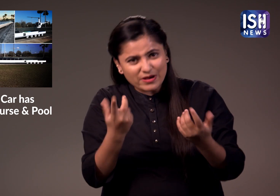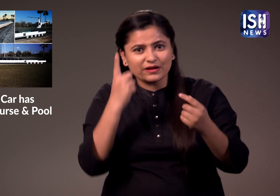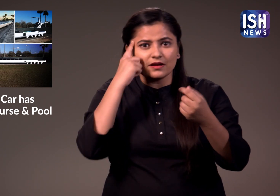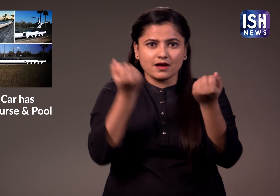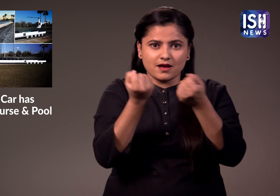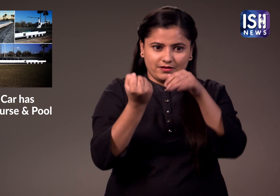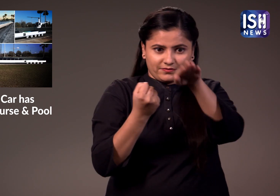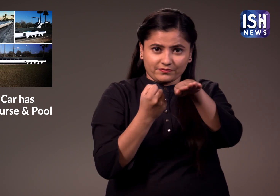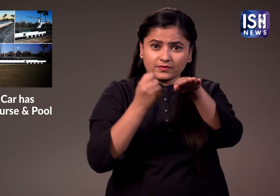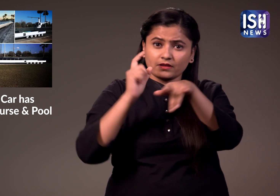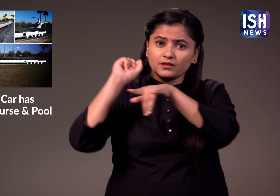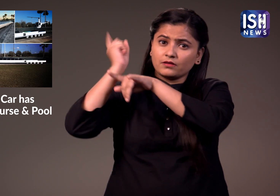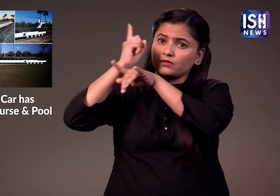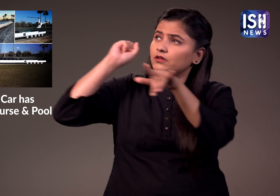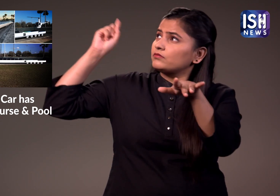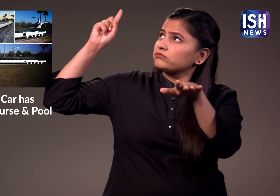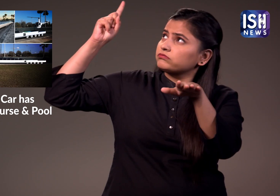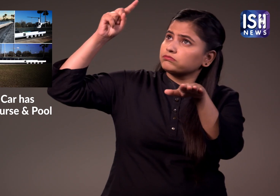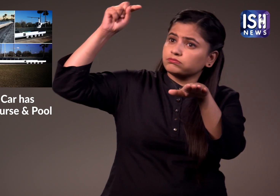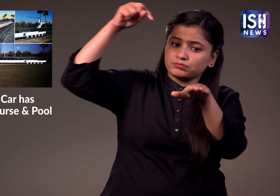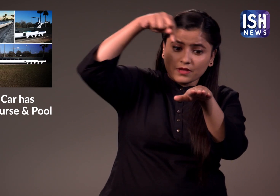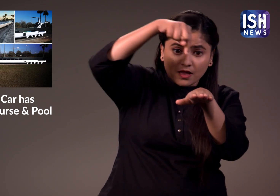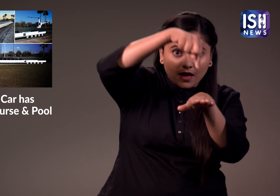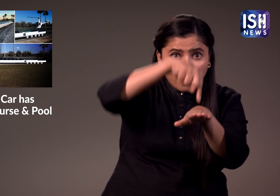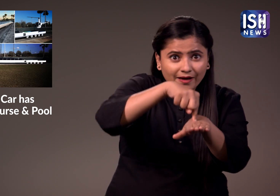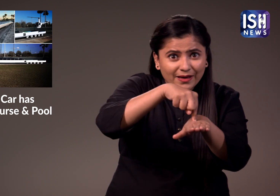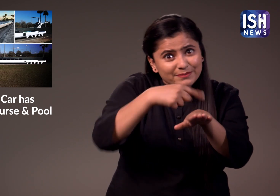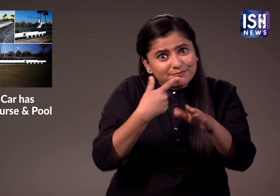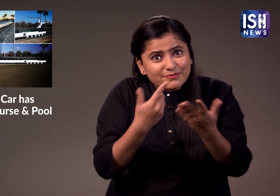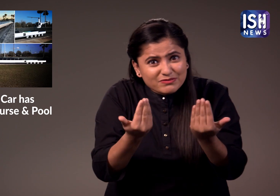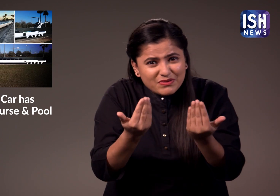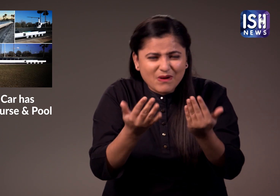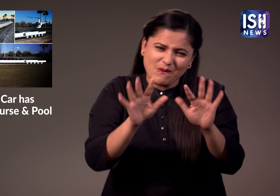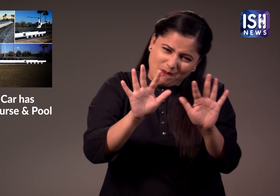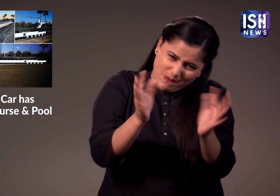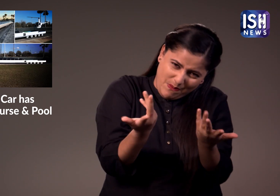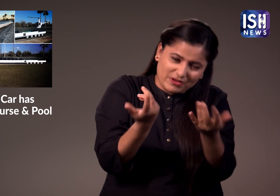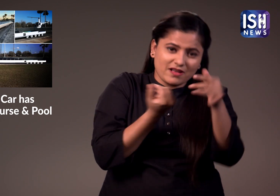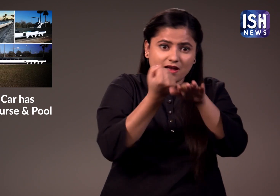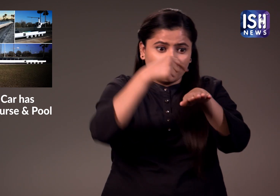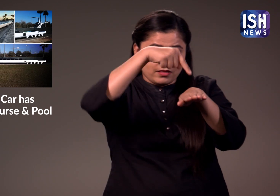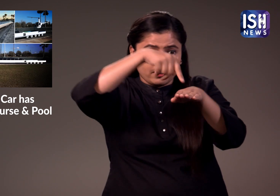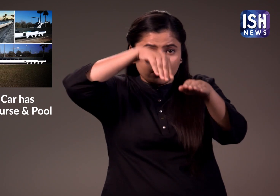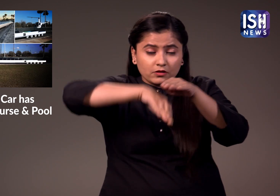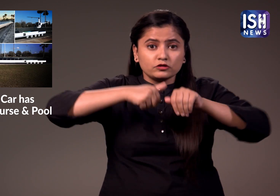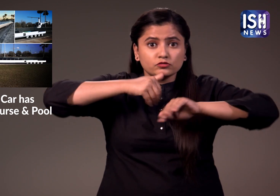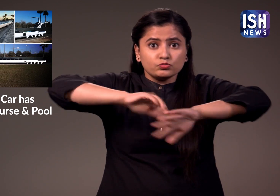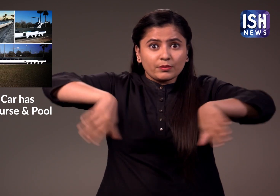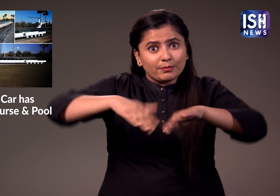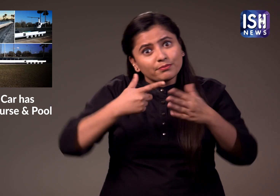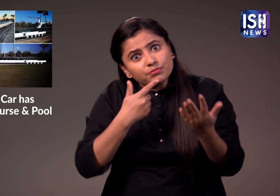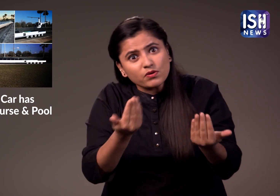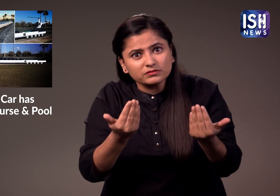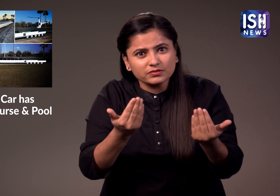क्या आपको लगता है कि गाड़ी में हेलिपैड हो सकता है या क्या आपको लगता है कि गाड़ी में स्विमिंग पूल हो सकता है